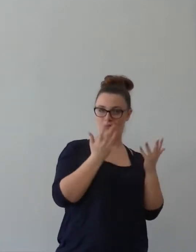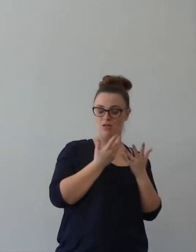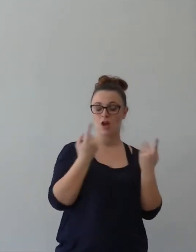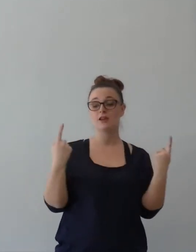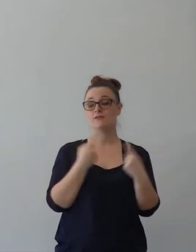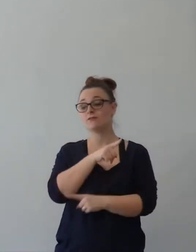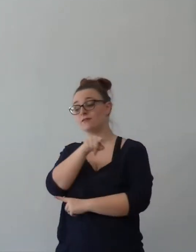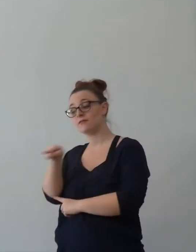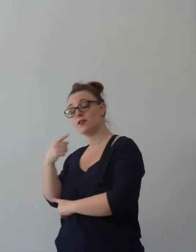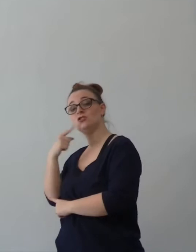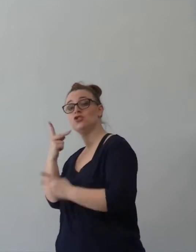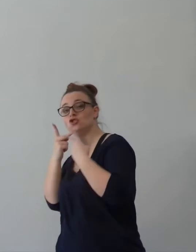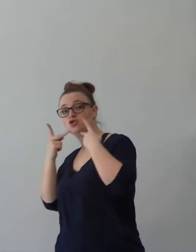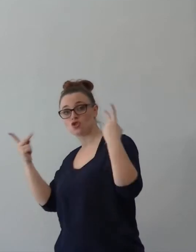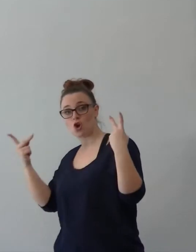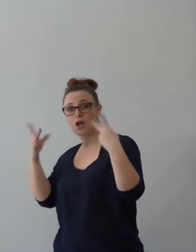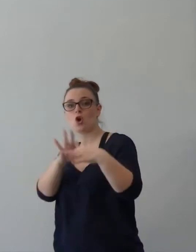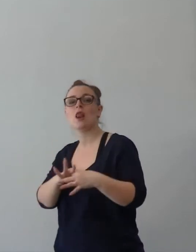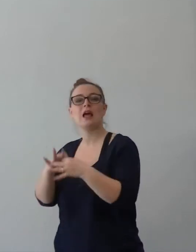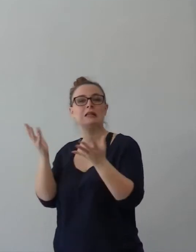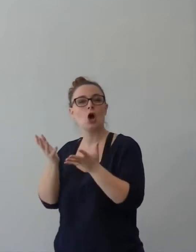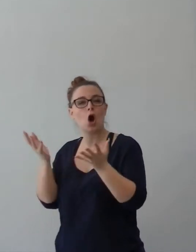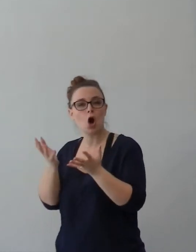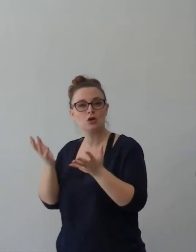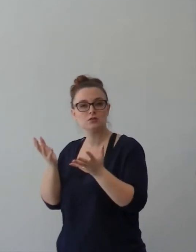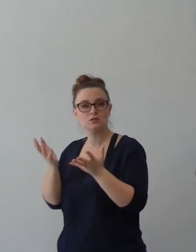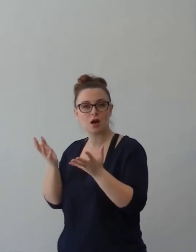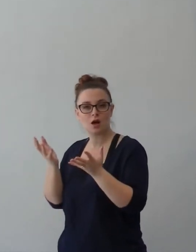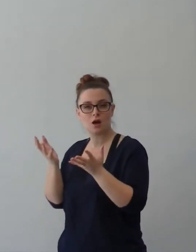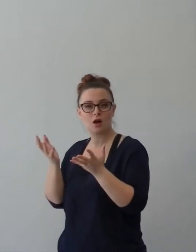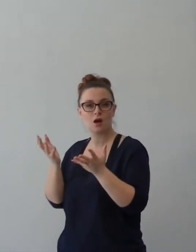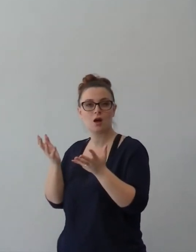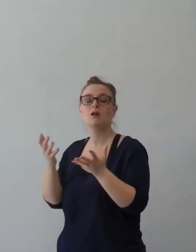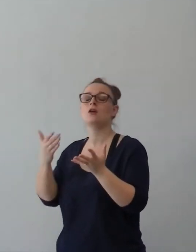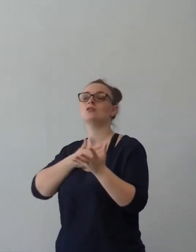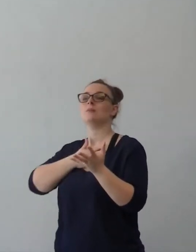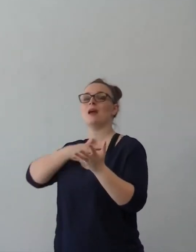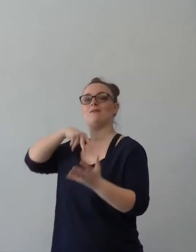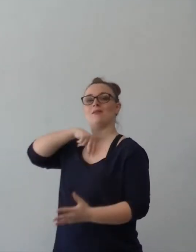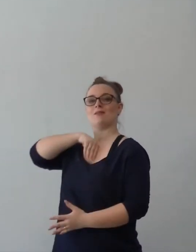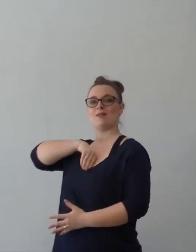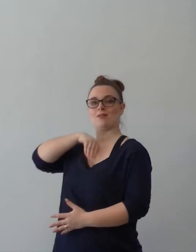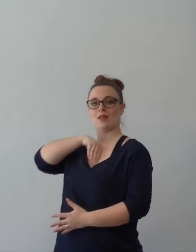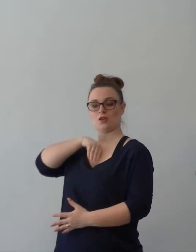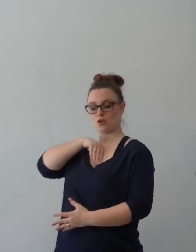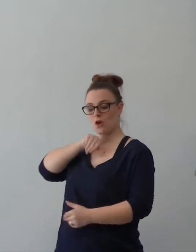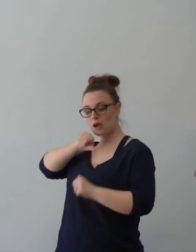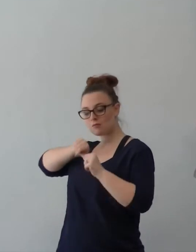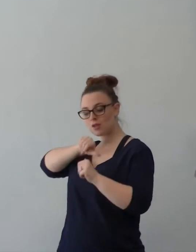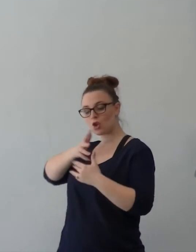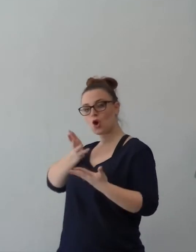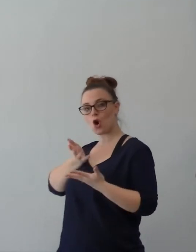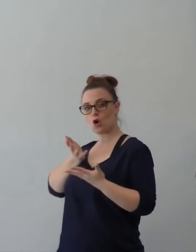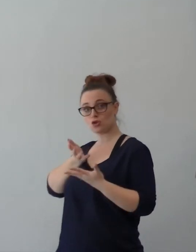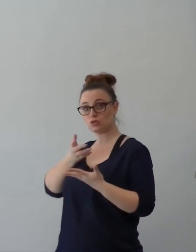La gioia è legata a cosa mi è accaduto. Che cosa ci è accaduto? Che siamo stati salvati da